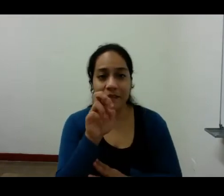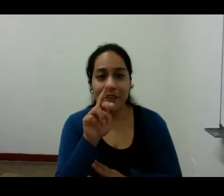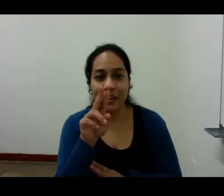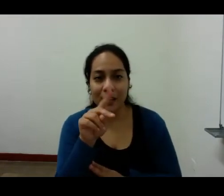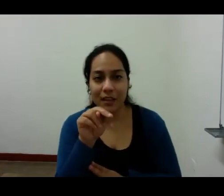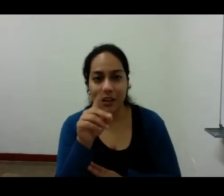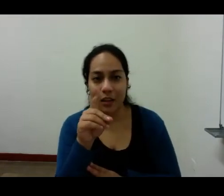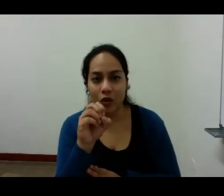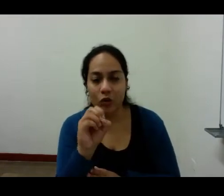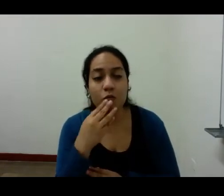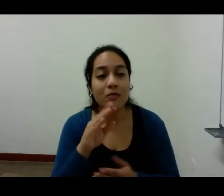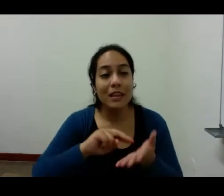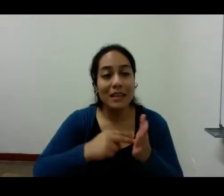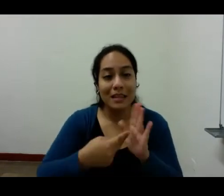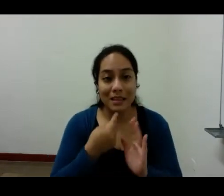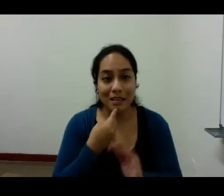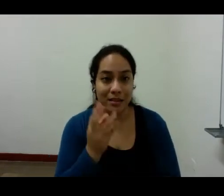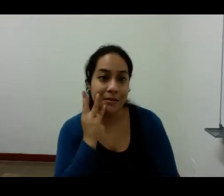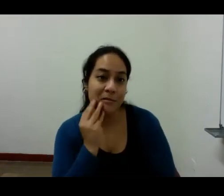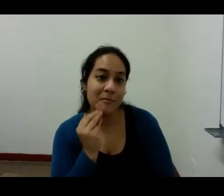experimentación de sus días